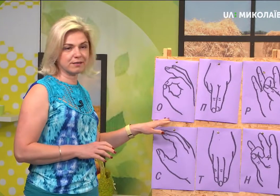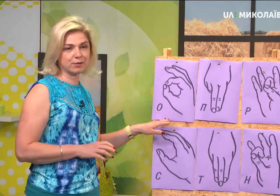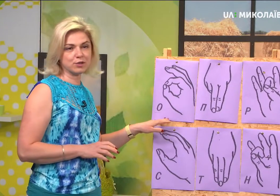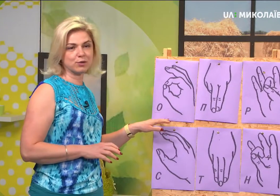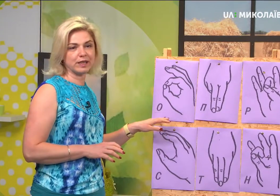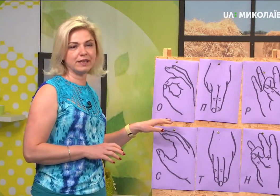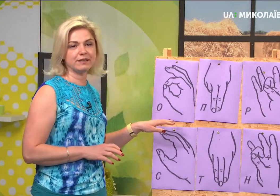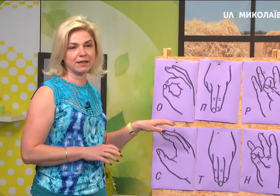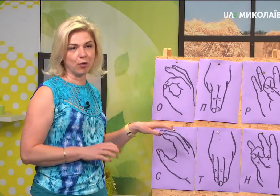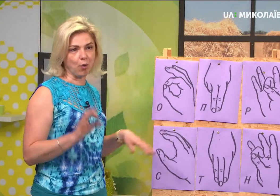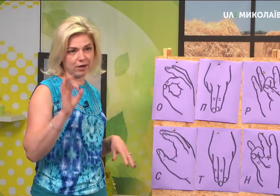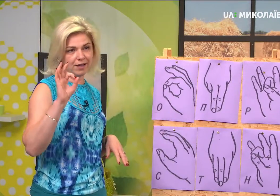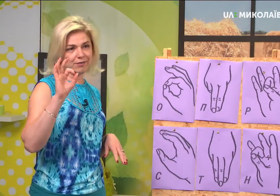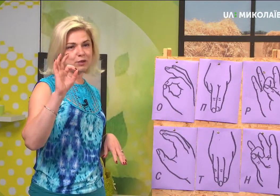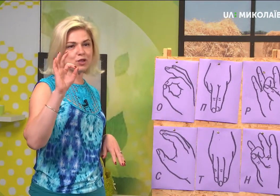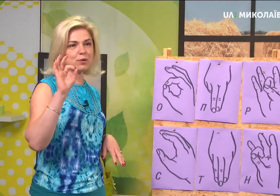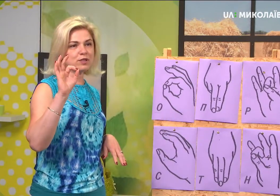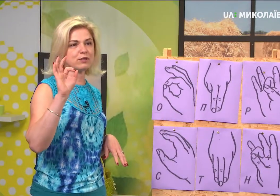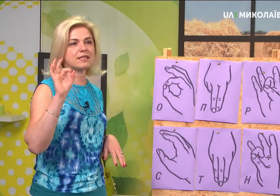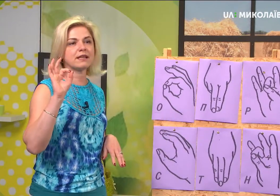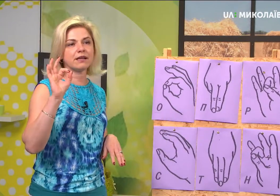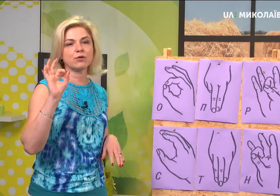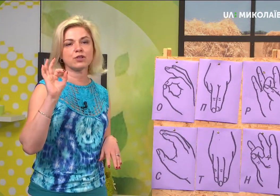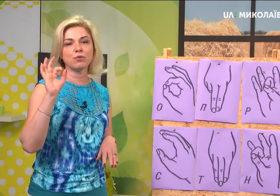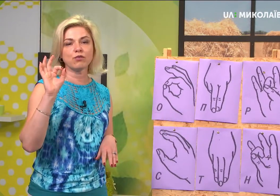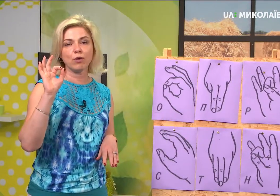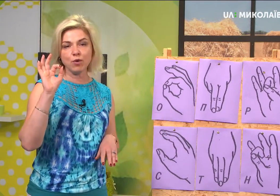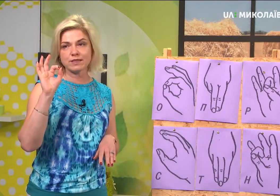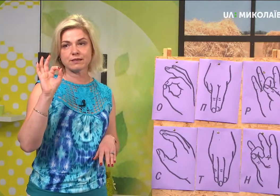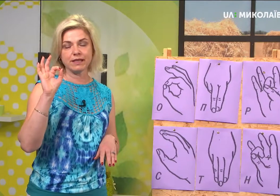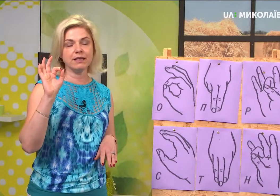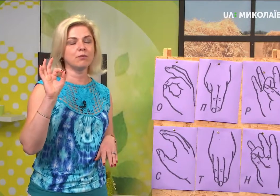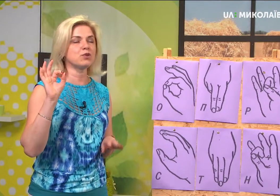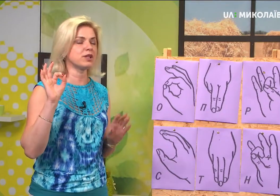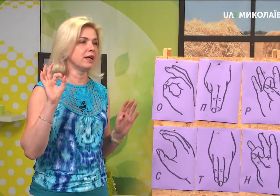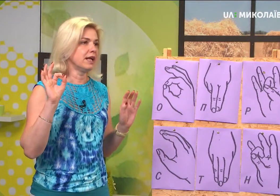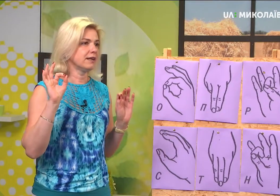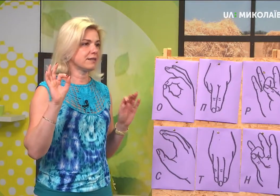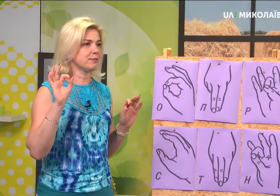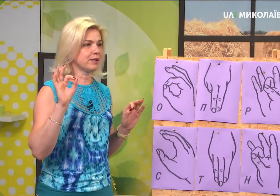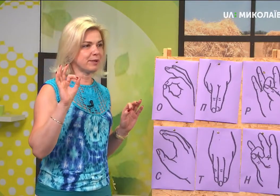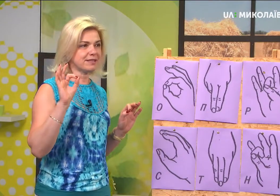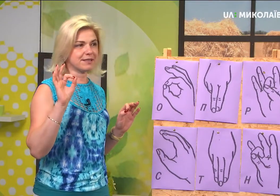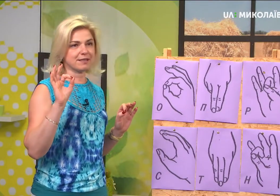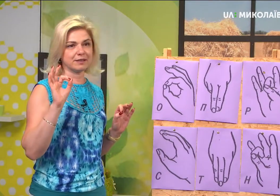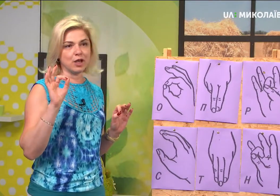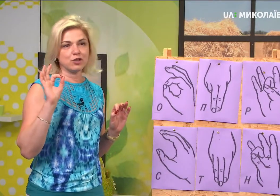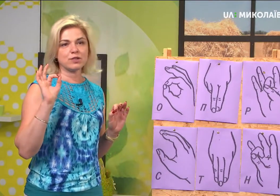голосної літери О. Вона дуже просто, це також буква О і можна наперед сказати, що це